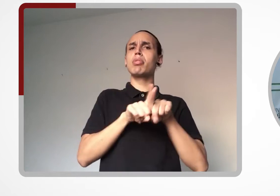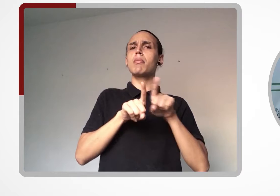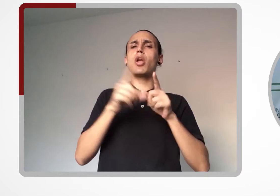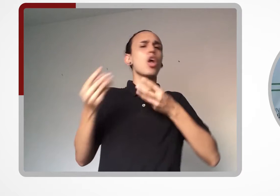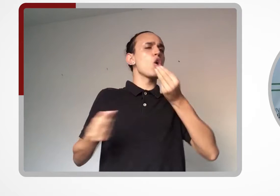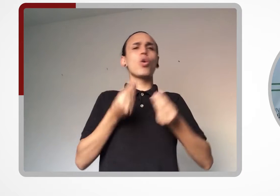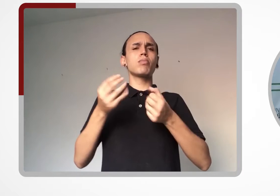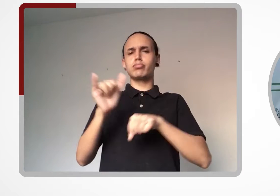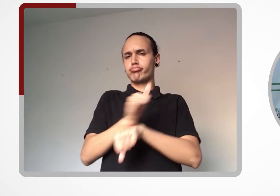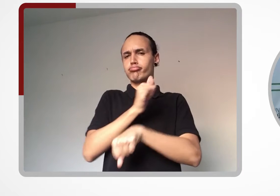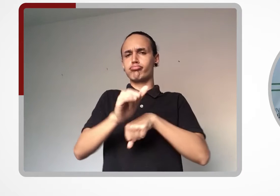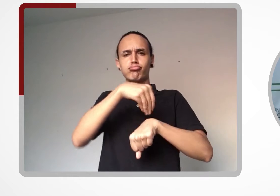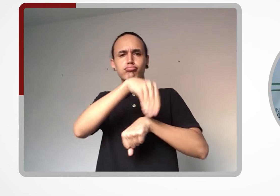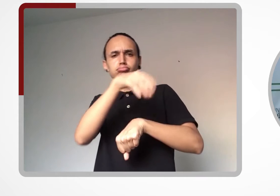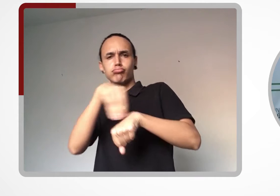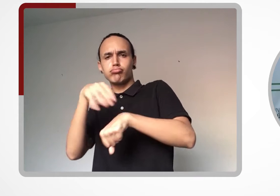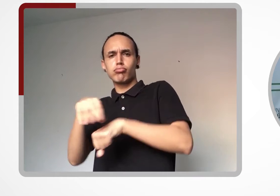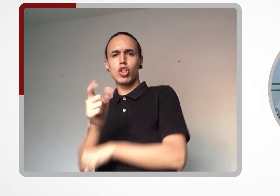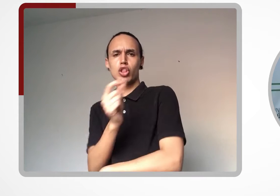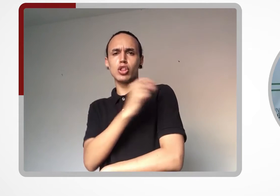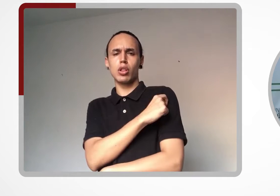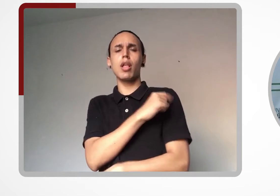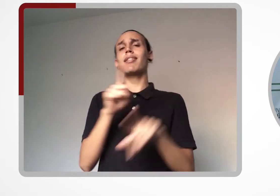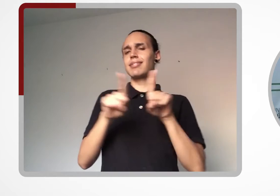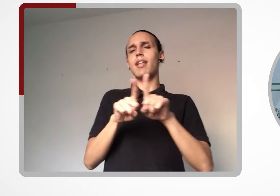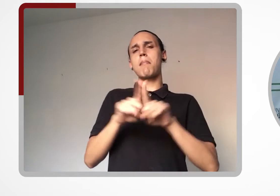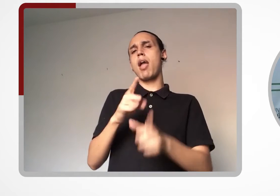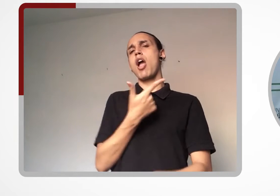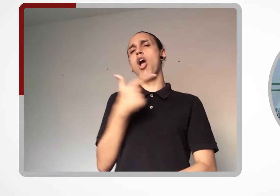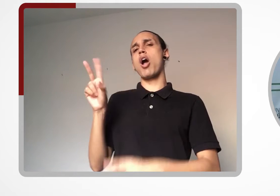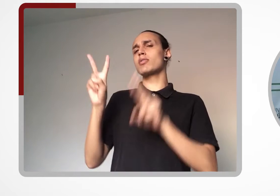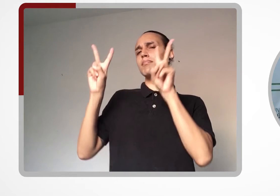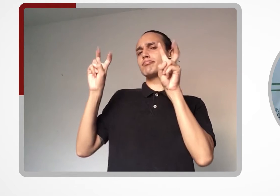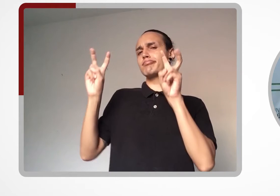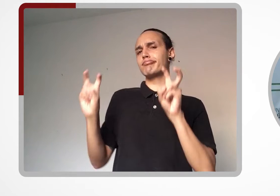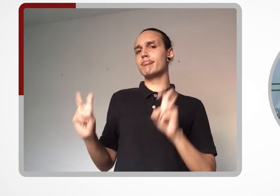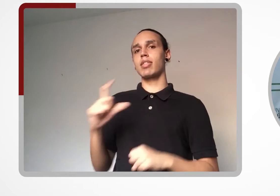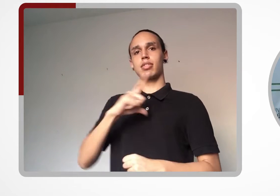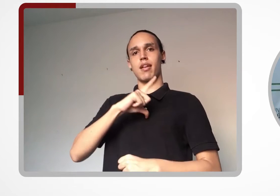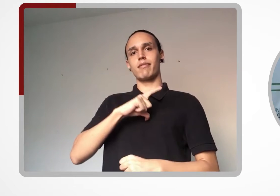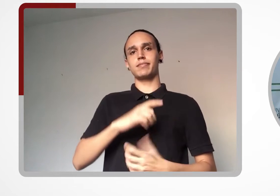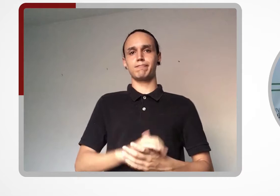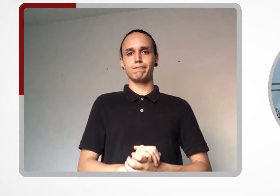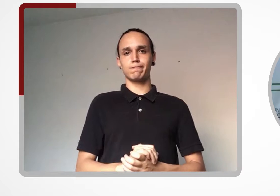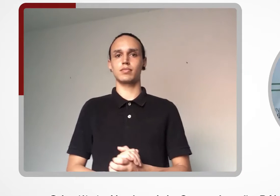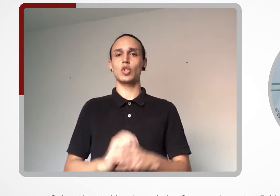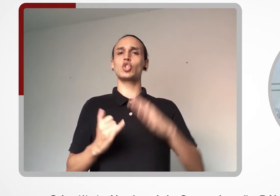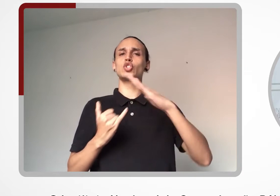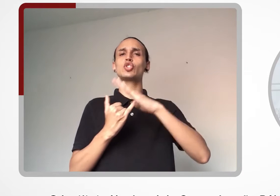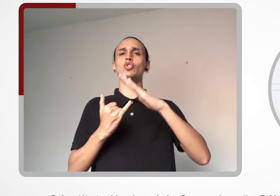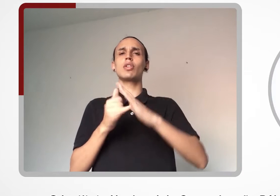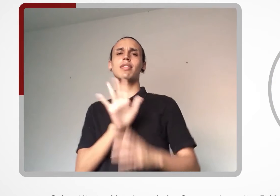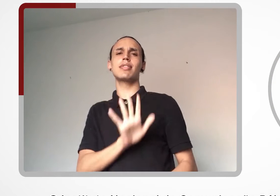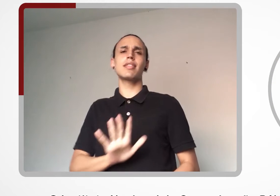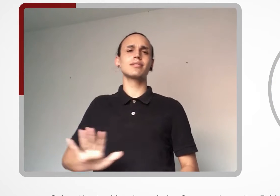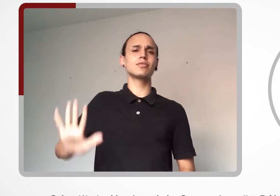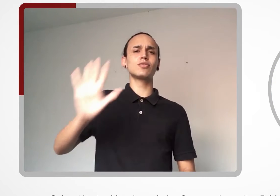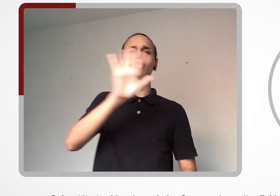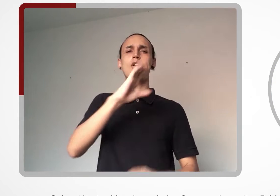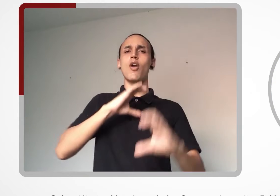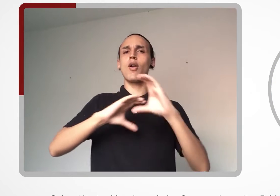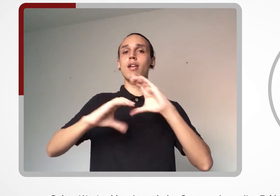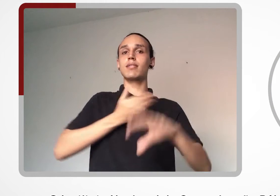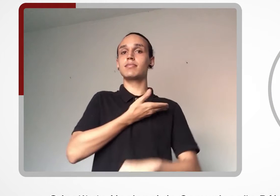logística de distribuição das doses, entre outros temas. O Instituto Nacional